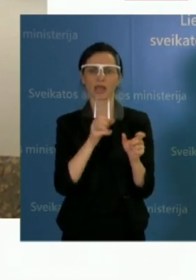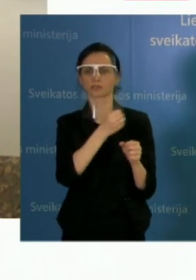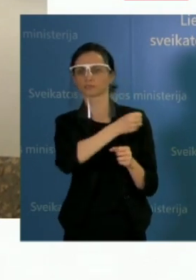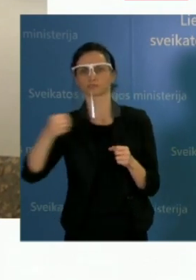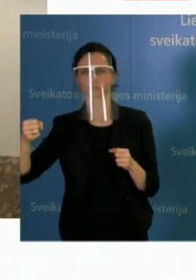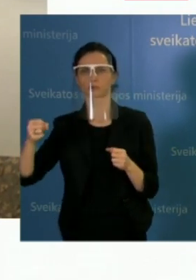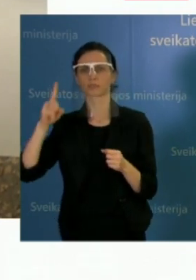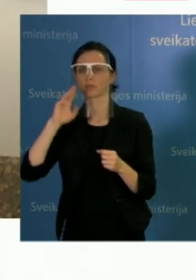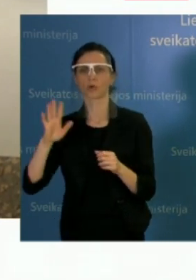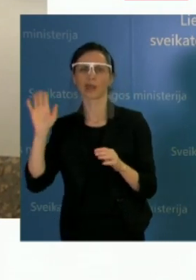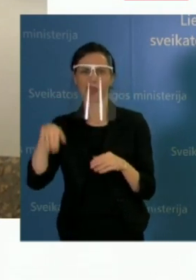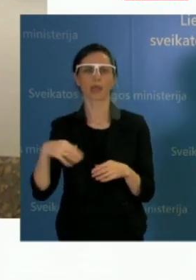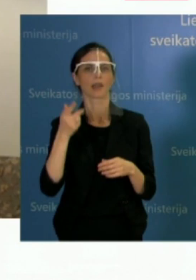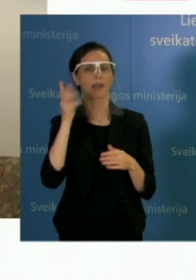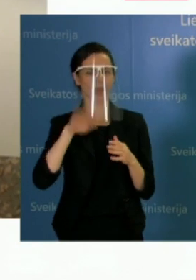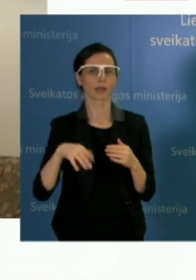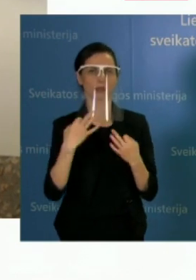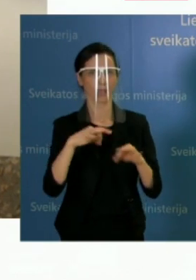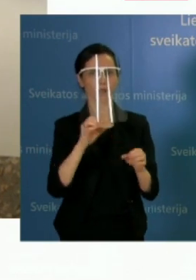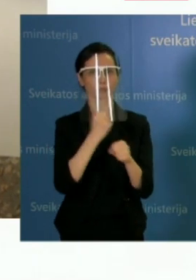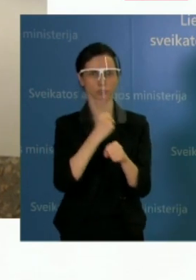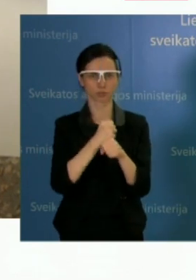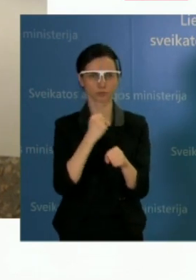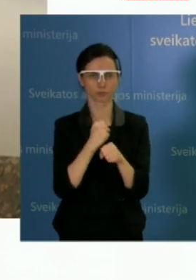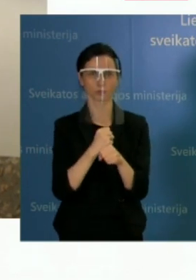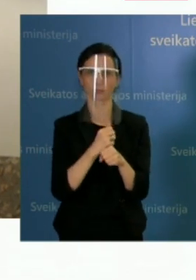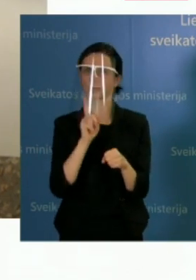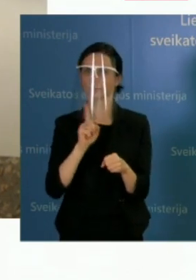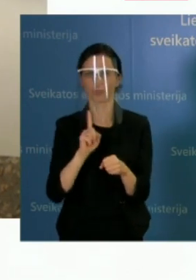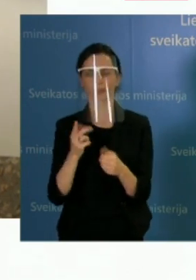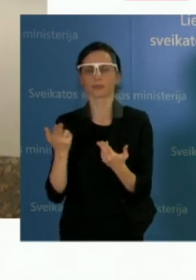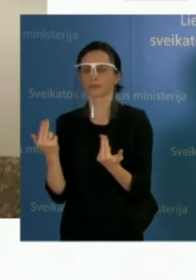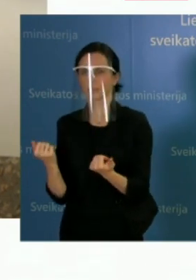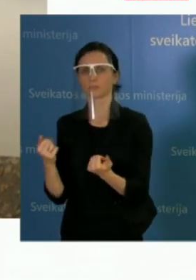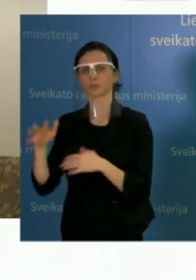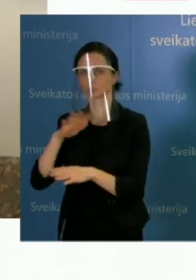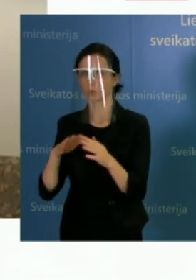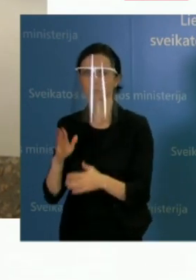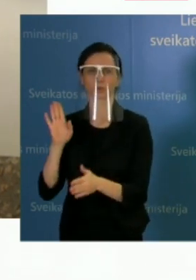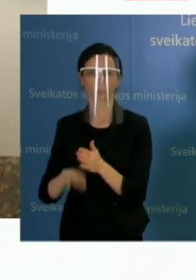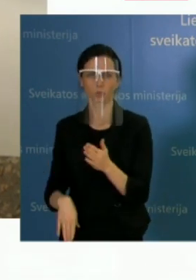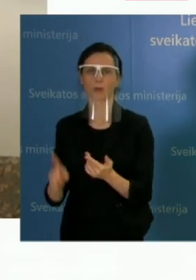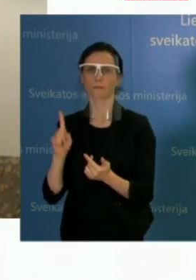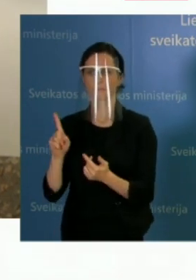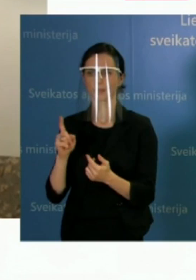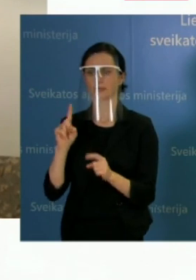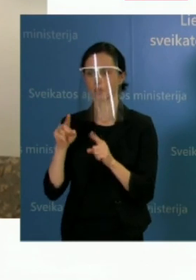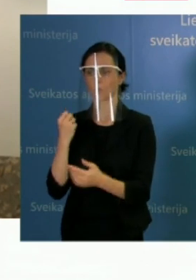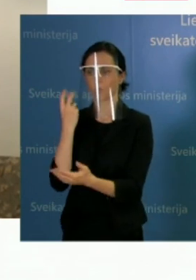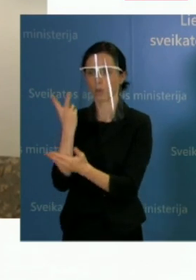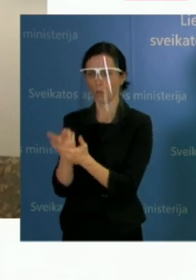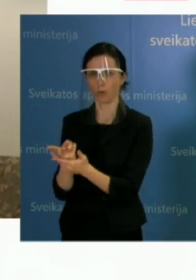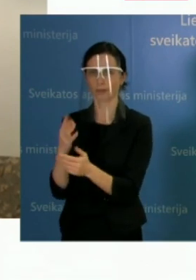sunkina šita įstaigoms. Ligonės tą patį patiria. Mes tą patį pereiname, kai tenka izoliuoti,